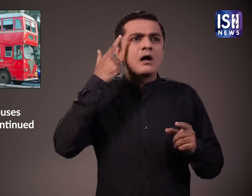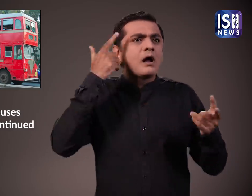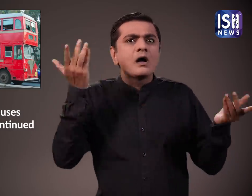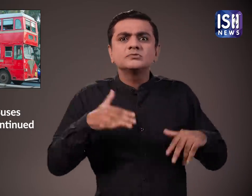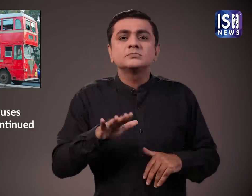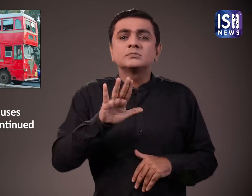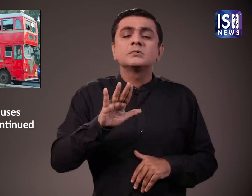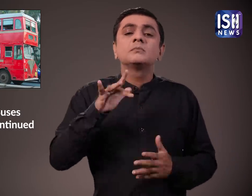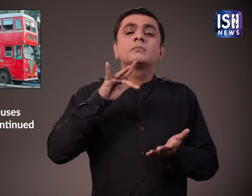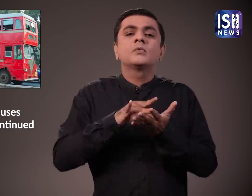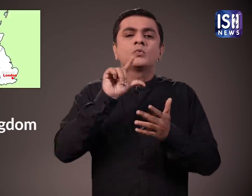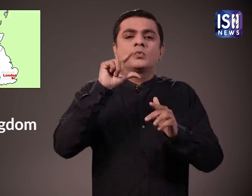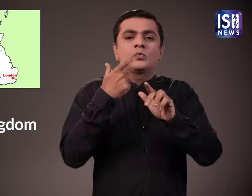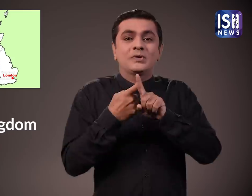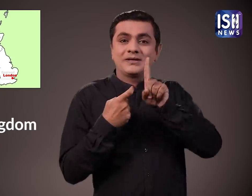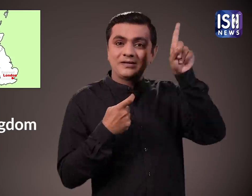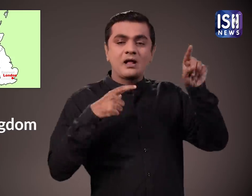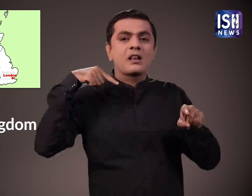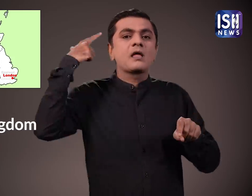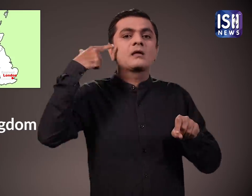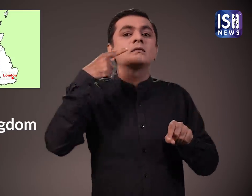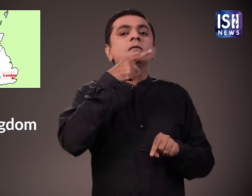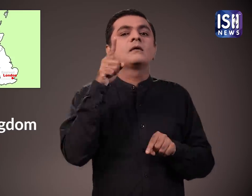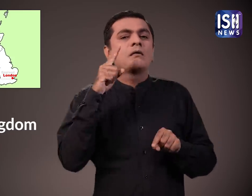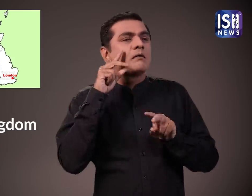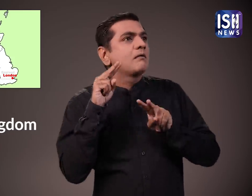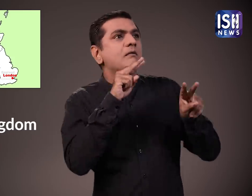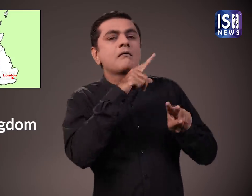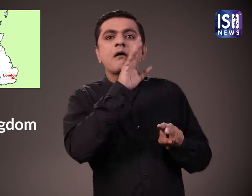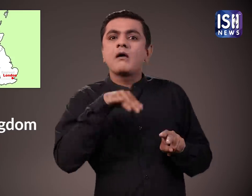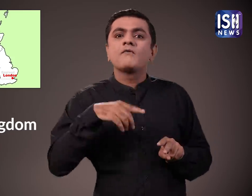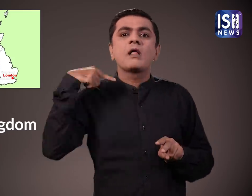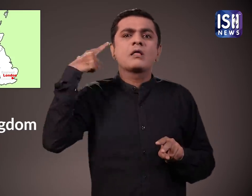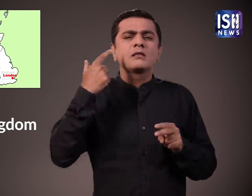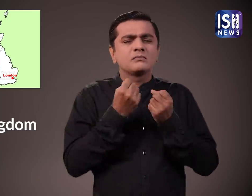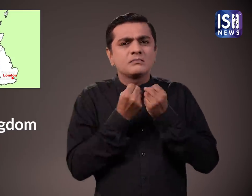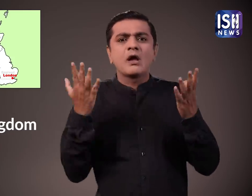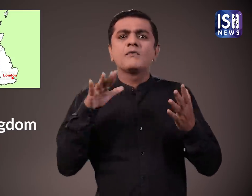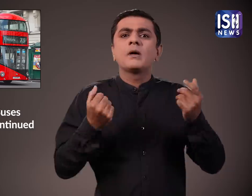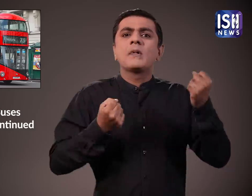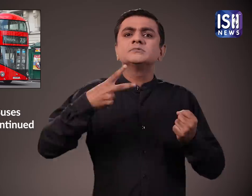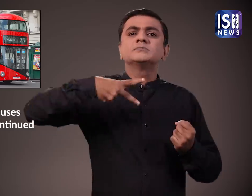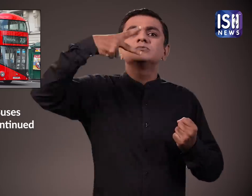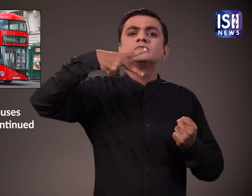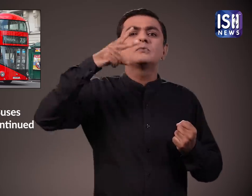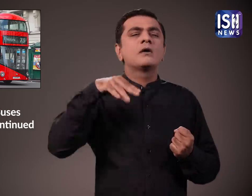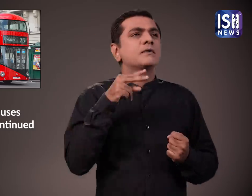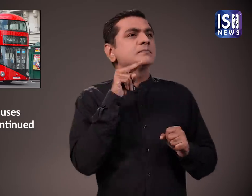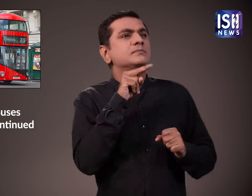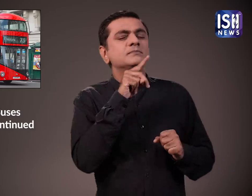लंडन की डबल डेकर बसों से प्रेणा लेते हुए मुंबई की डबल डेकर बसे मूल रूप से 1937 में